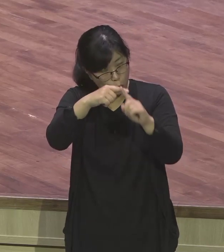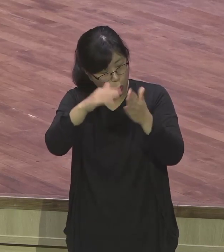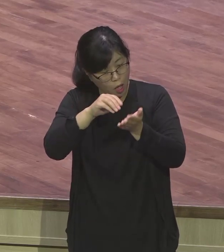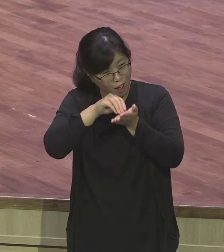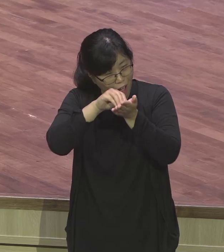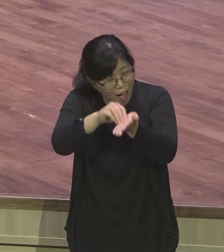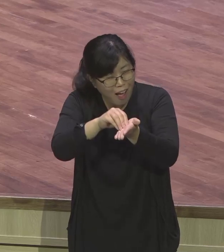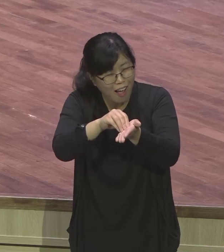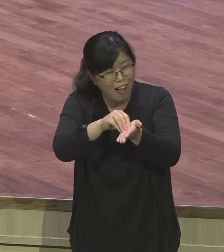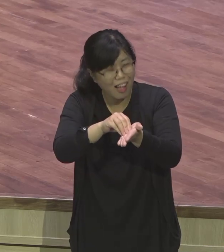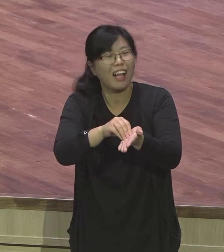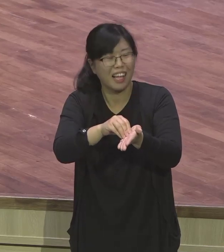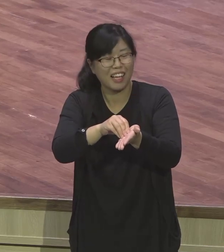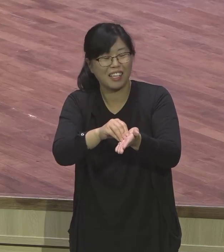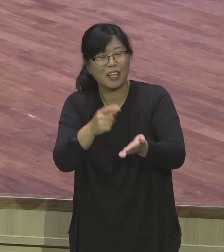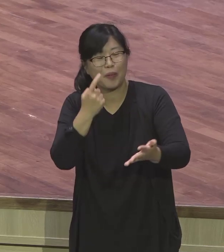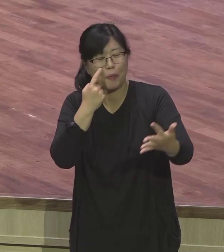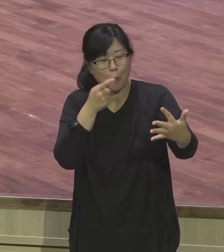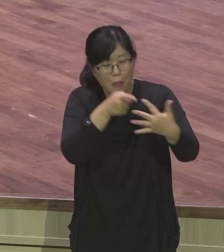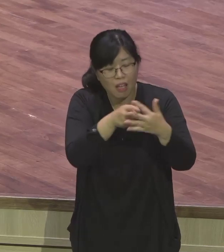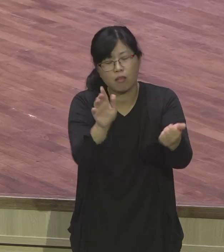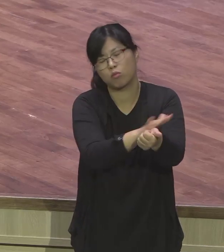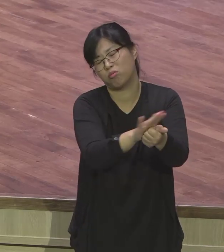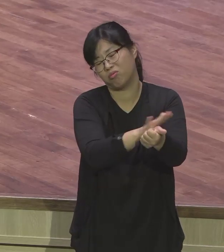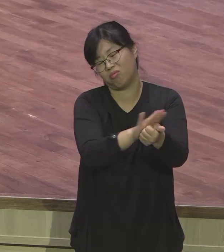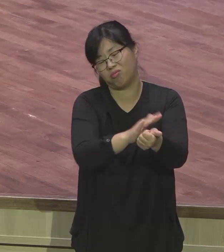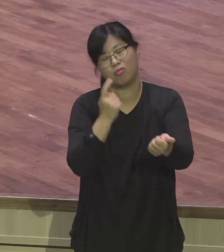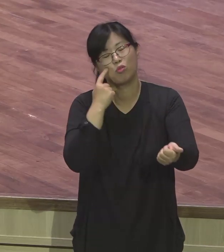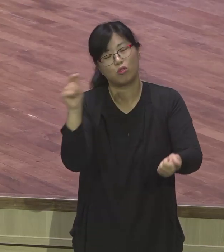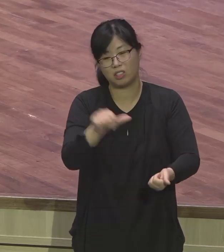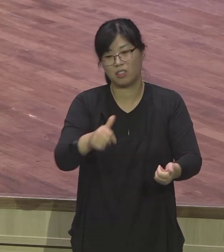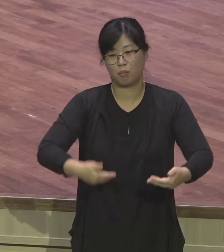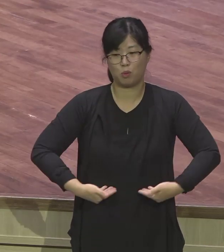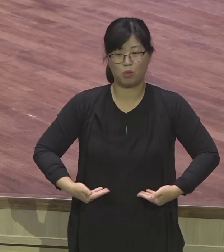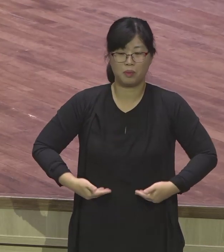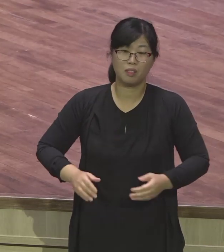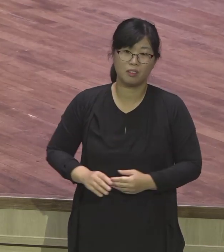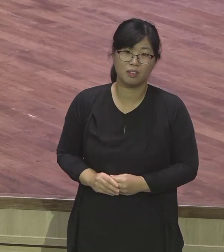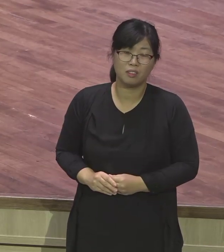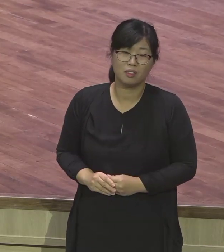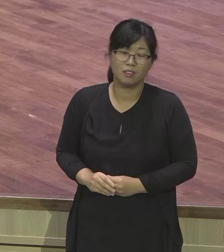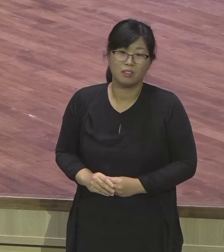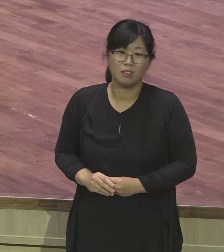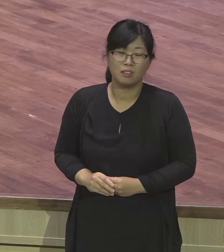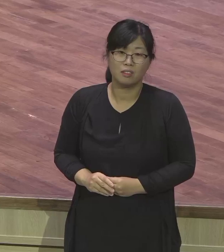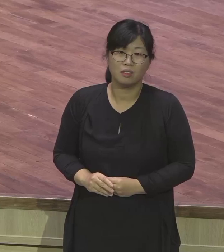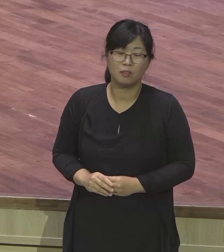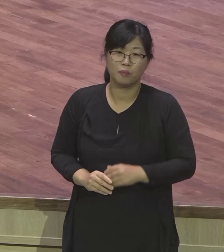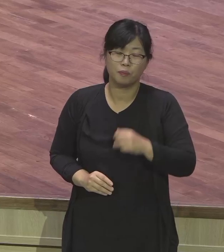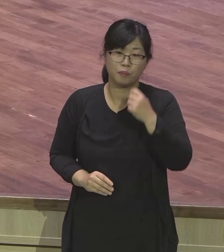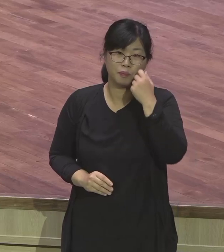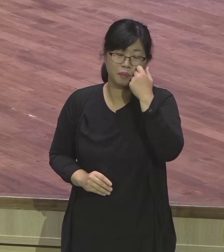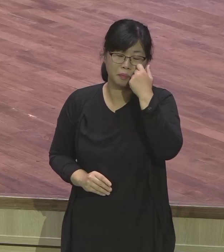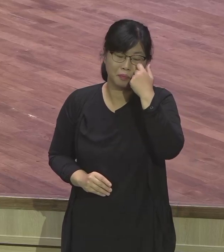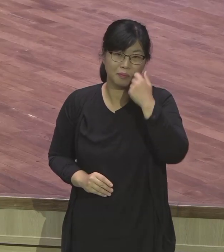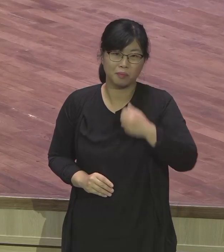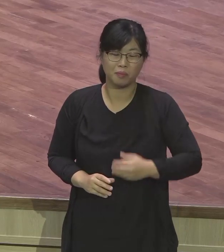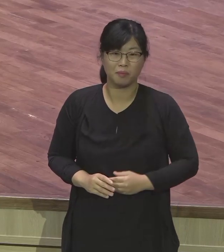사람이었어요. 로마서 15장 1절 2절에 보면 믿음이 강한 우리는 마땅히 믿음이